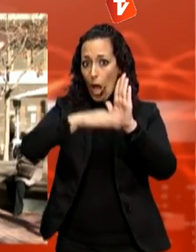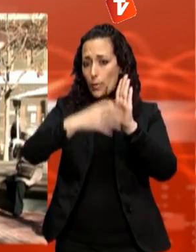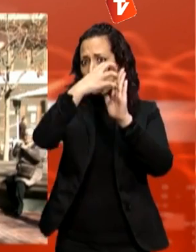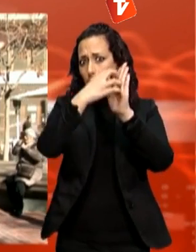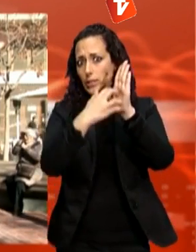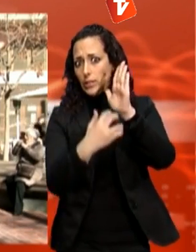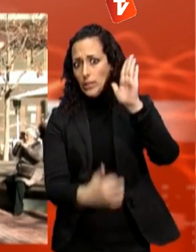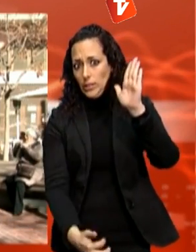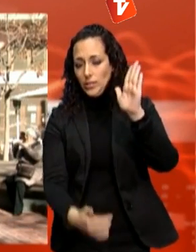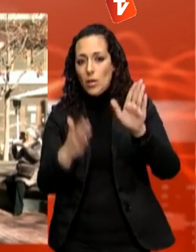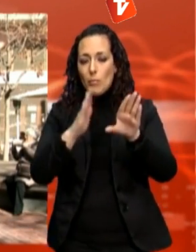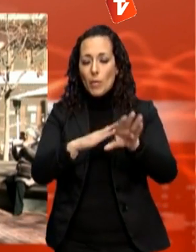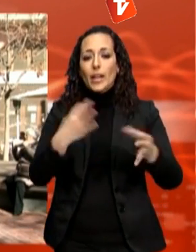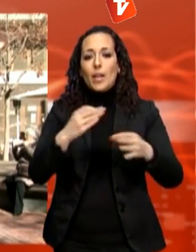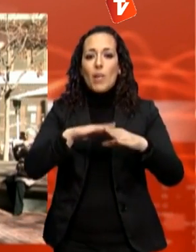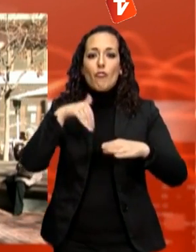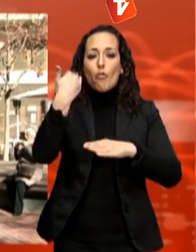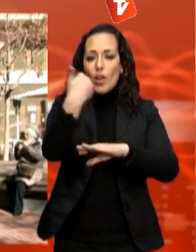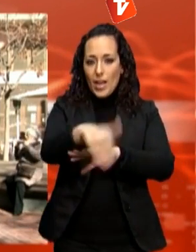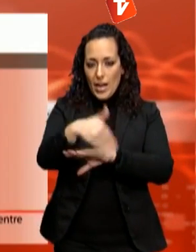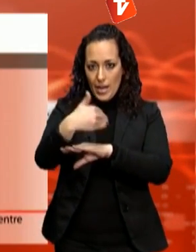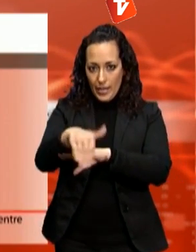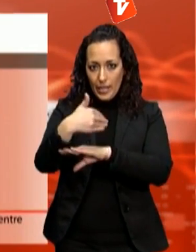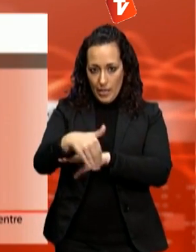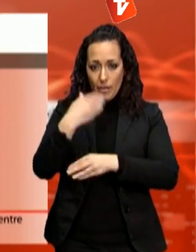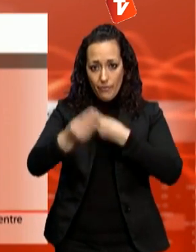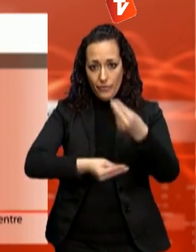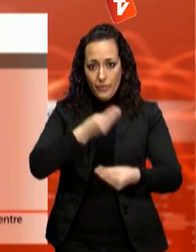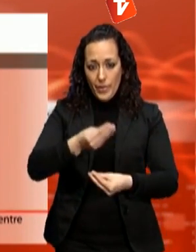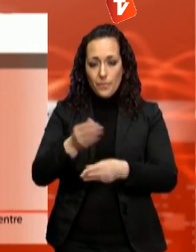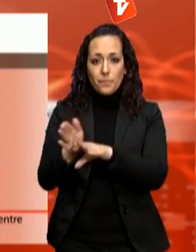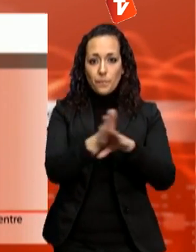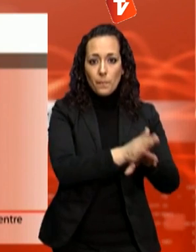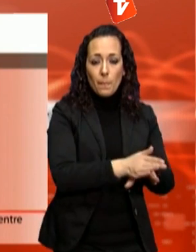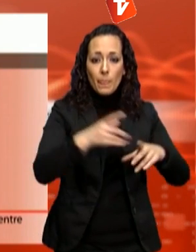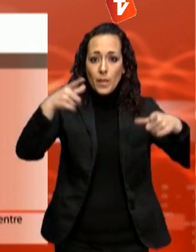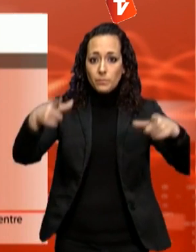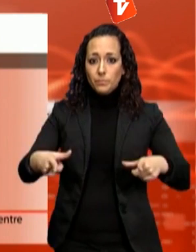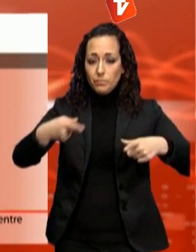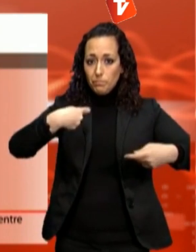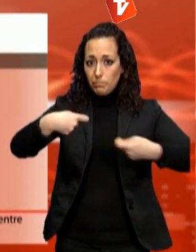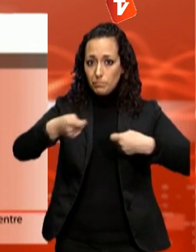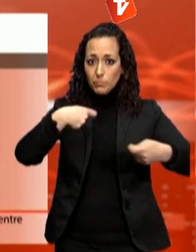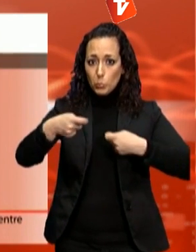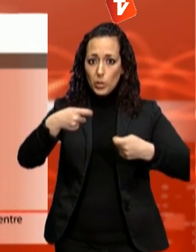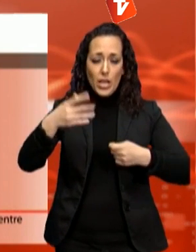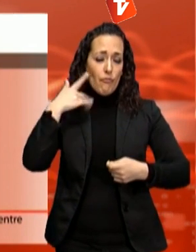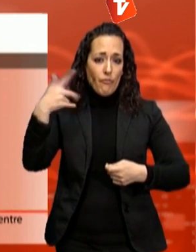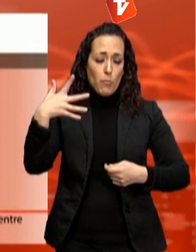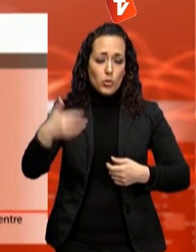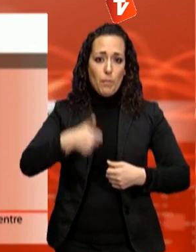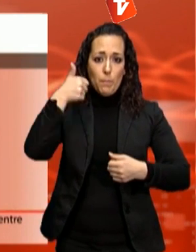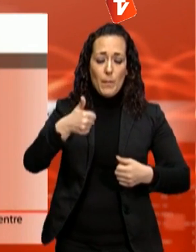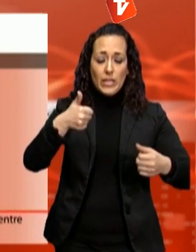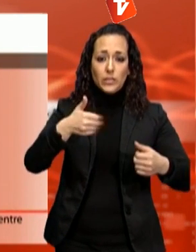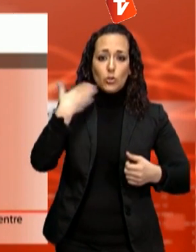aquesta mancança li trobi amb el que nosaltres li oferim. Les botigues més conegudes pels joves són cadenes com Zara, Aquiema i Bershka. Pels